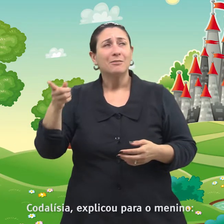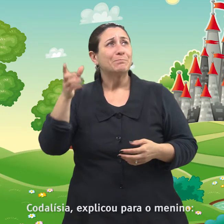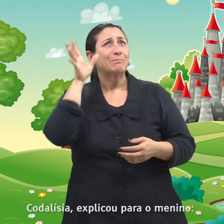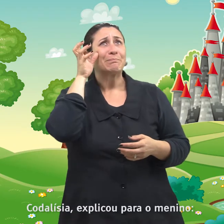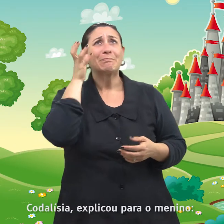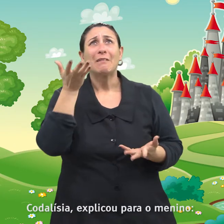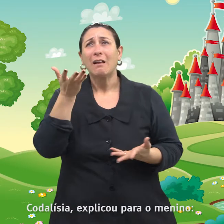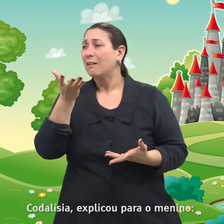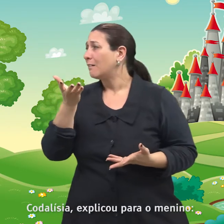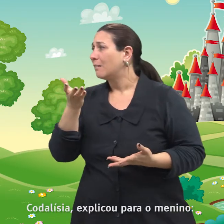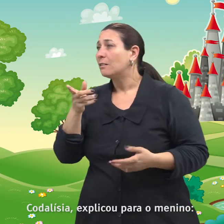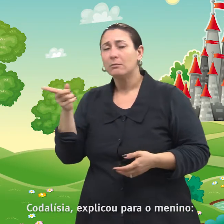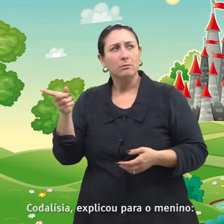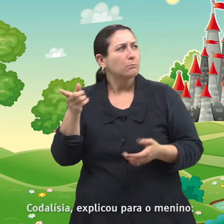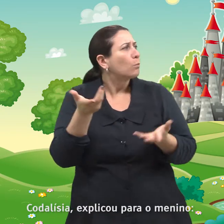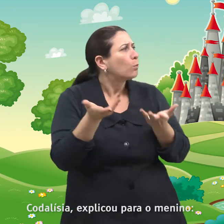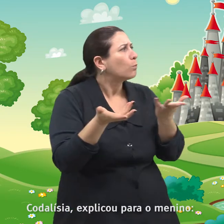Codalísia explicou para o menino.